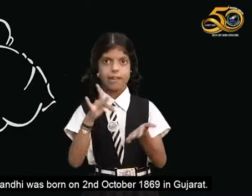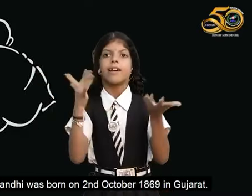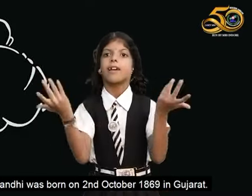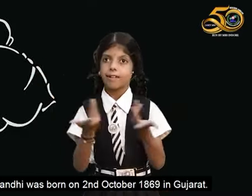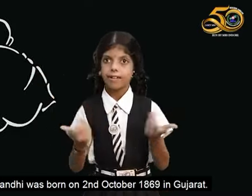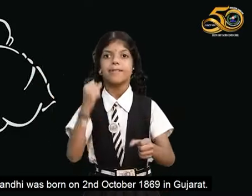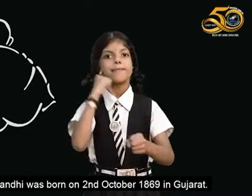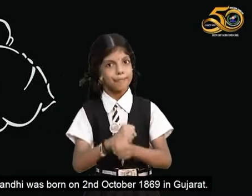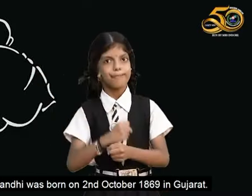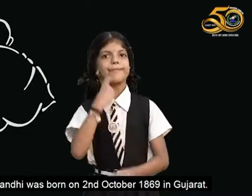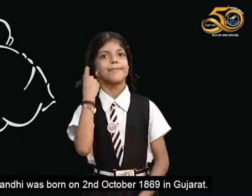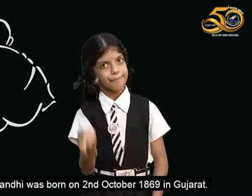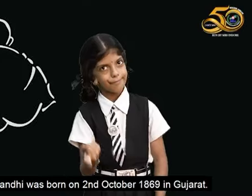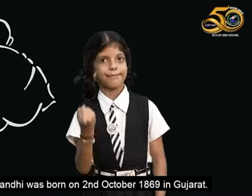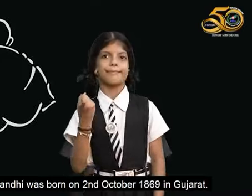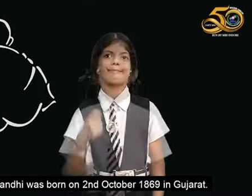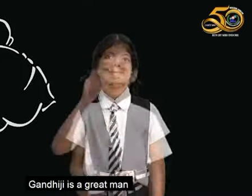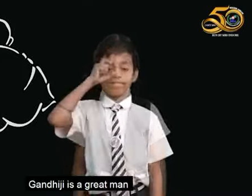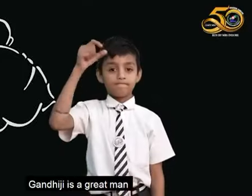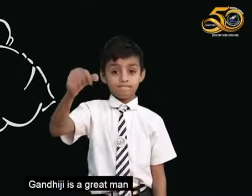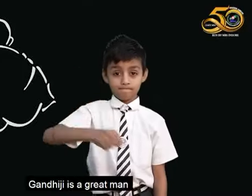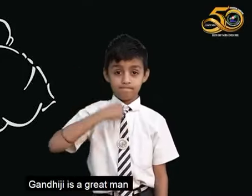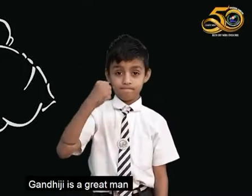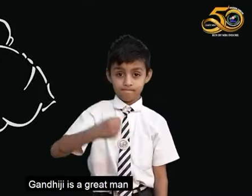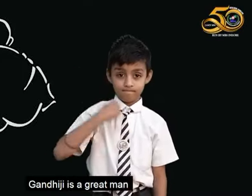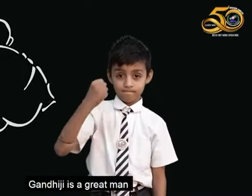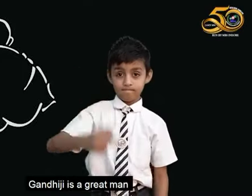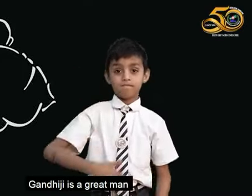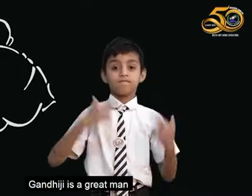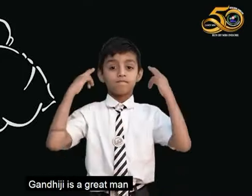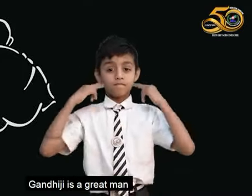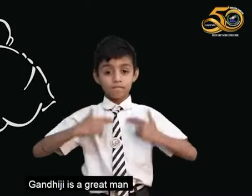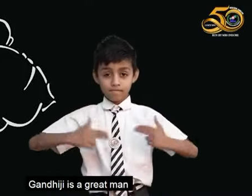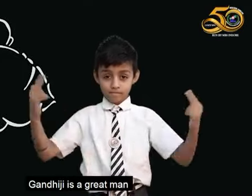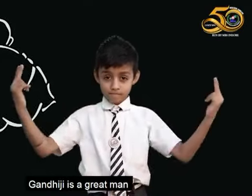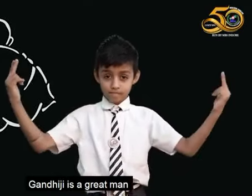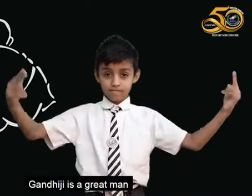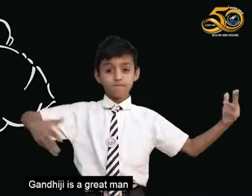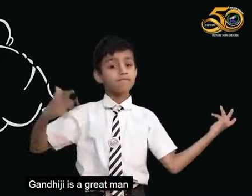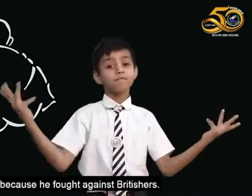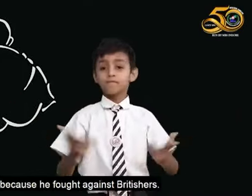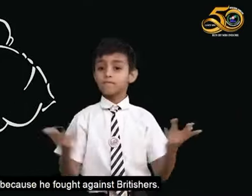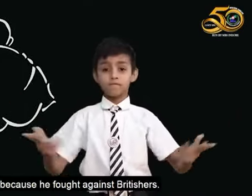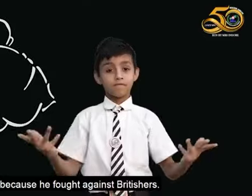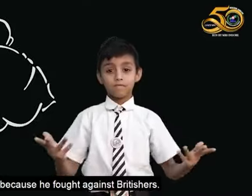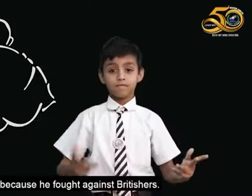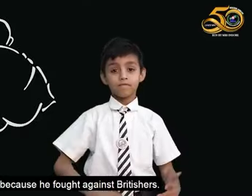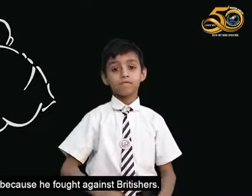में हुआ था महात्मा गांधी बहुत प्रसुद्ध हैं क्योंकि उन्होंने